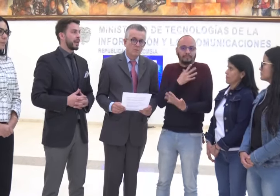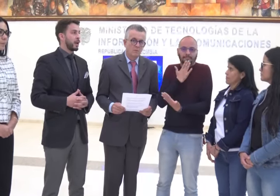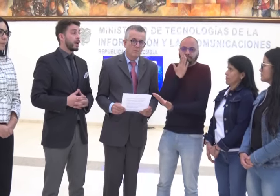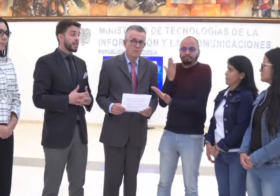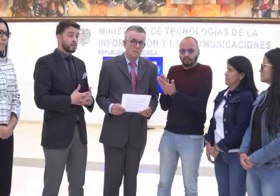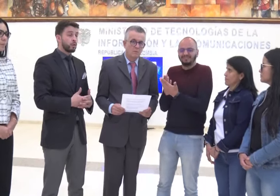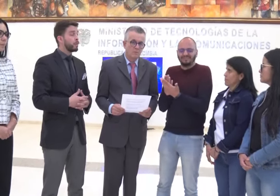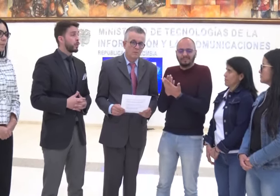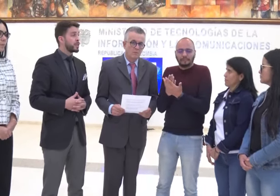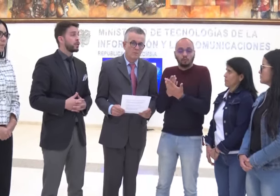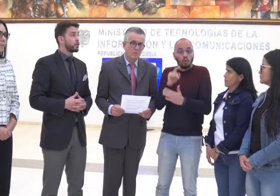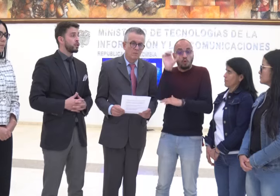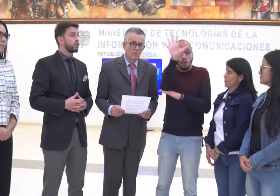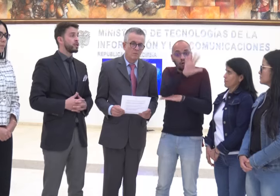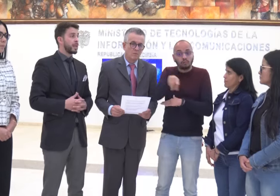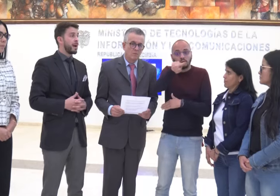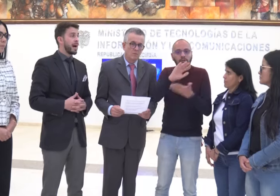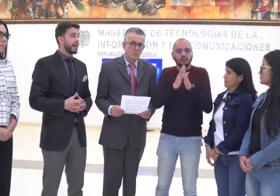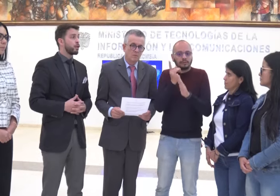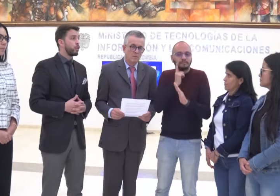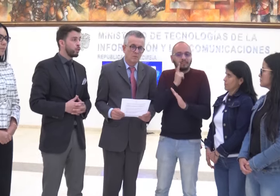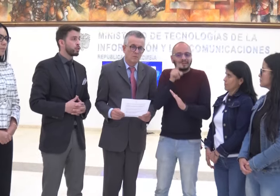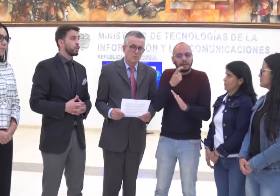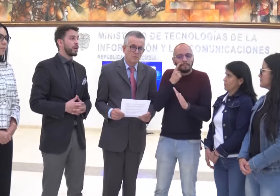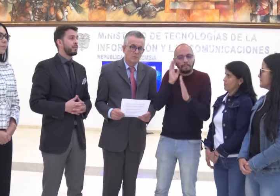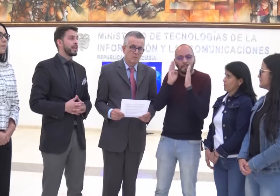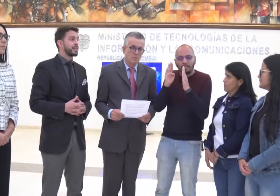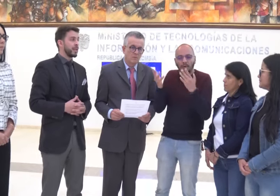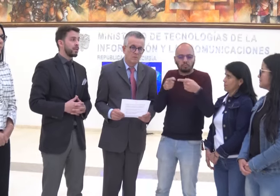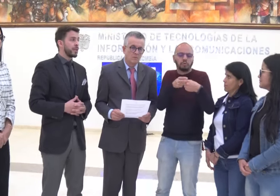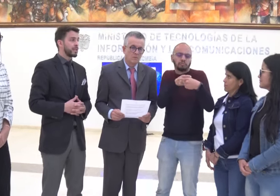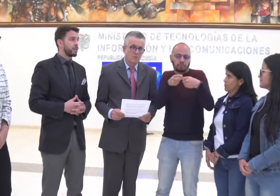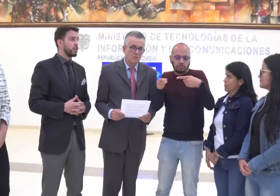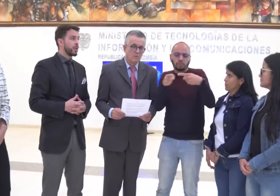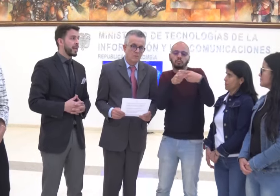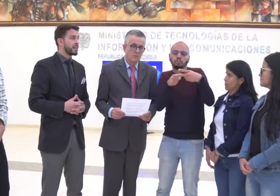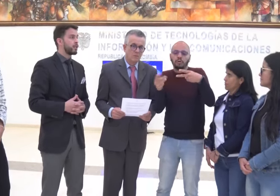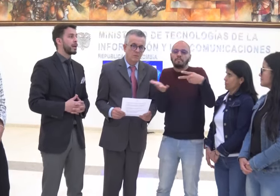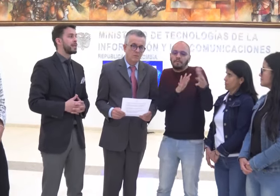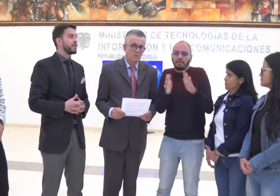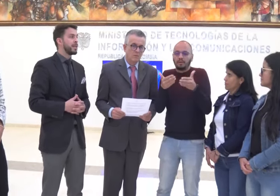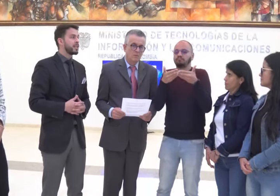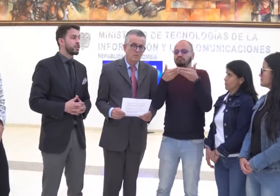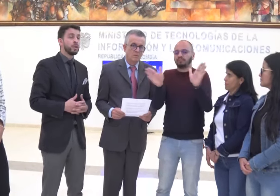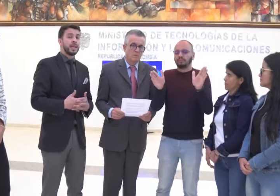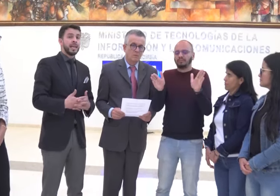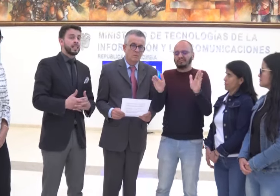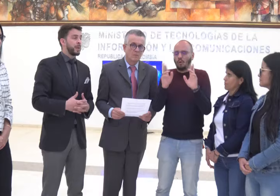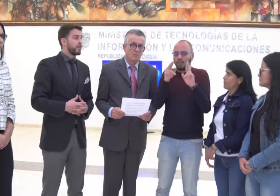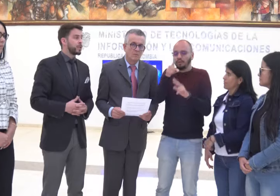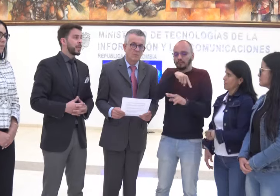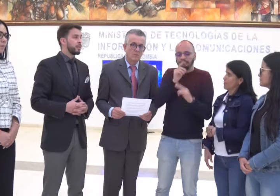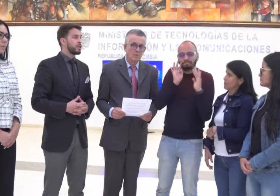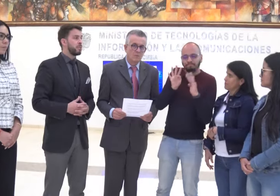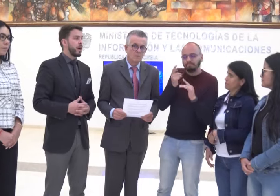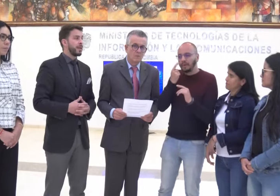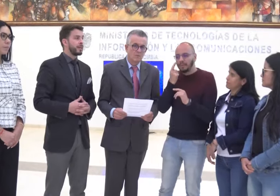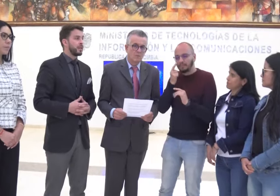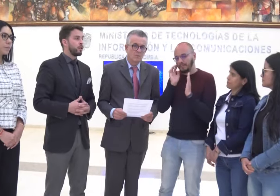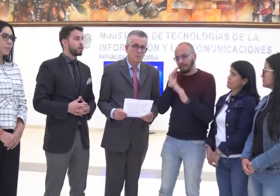de relevo. Ese es un compromiso de nosotros, trabajar en conjunto con el Ministerio de las Tecnologías y con el Viceministro y esperamos que en aproximadamente dos